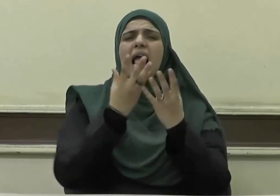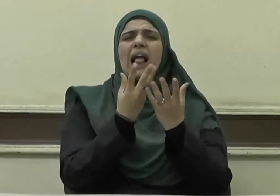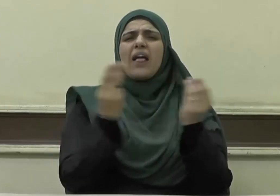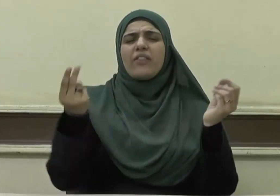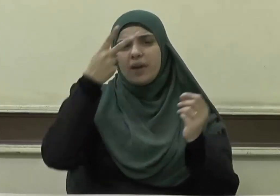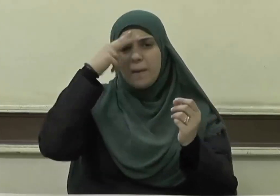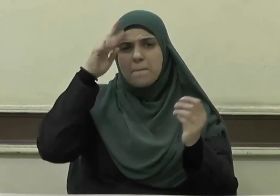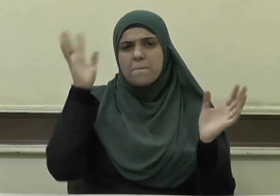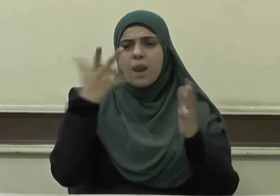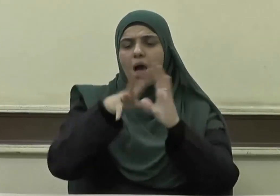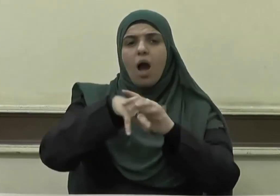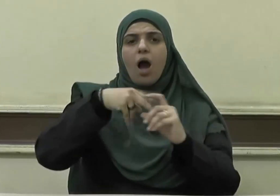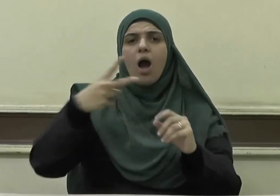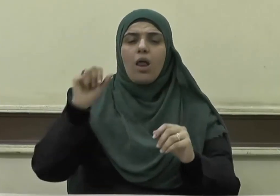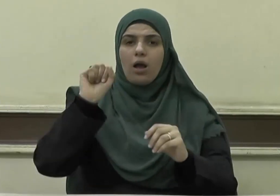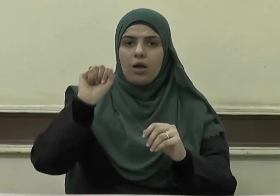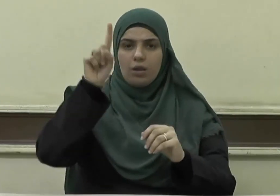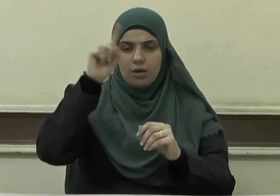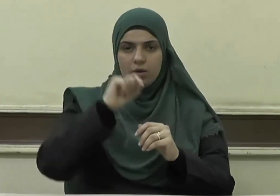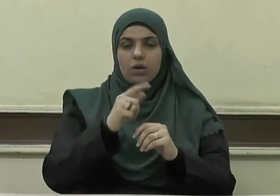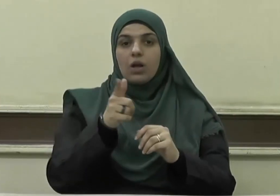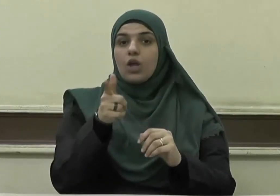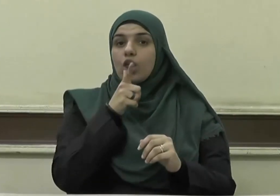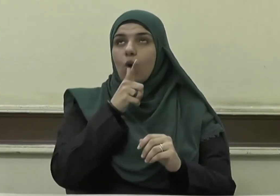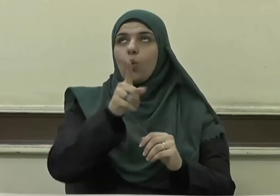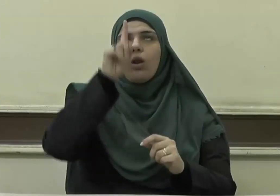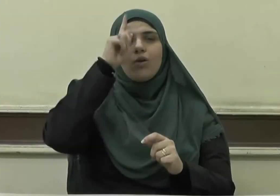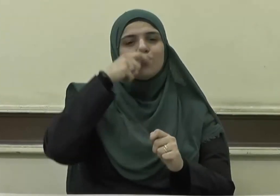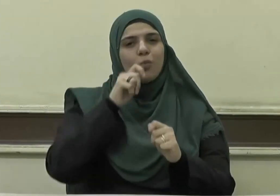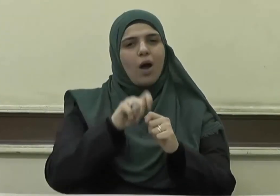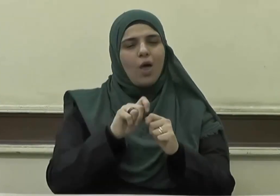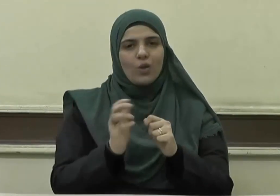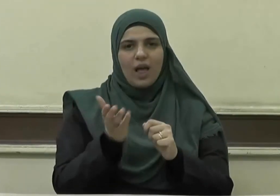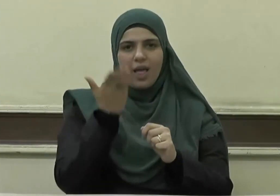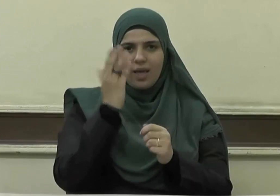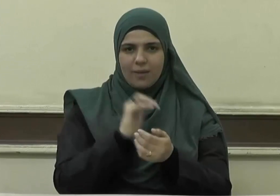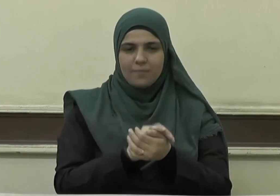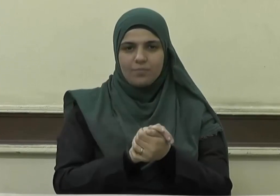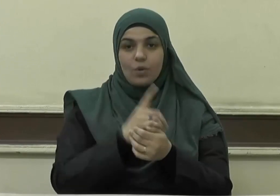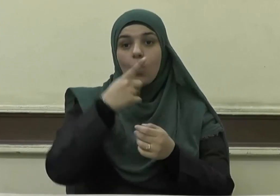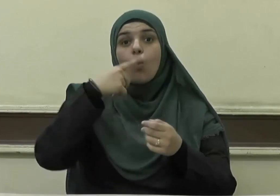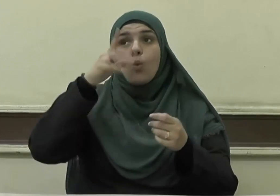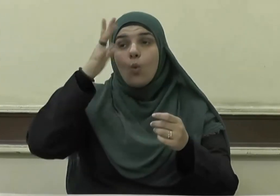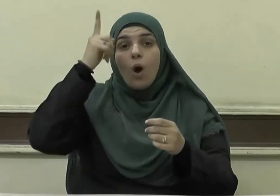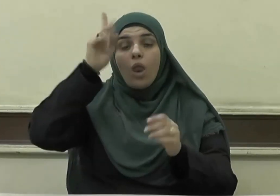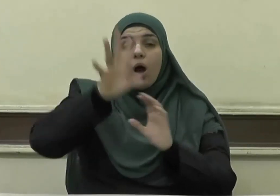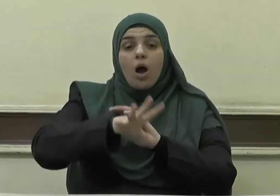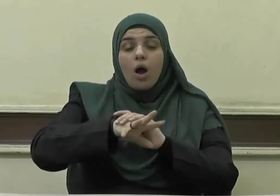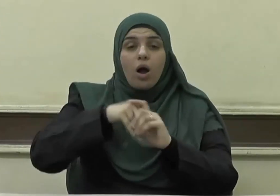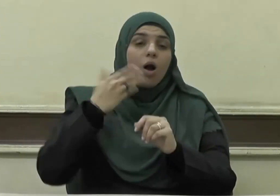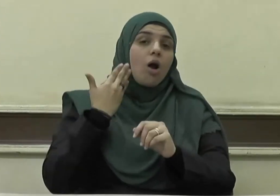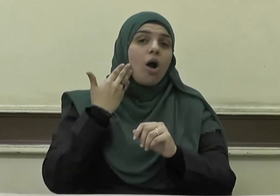خلقه حيث يقول سبحانه ولقد كرمنا بني آدم